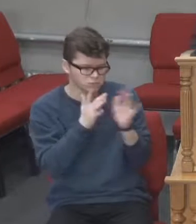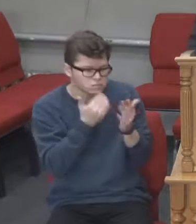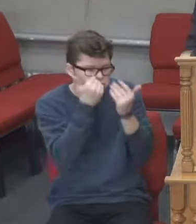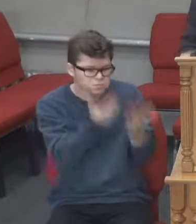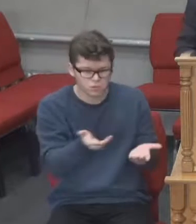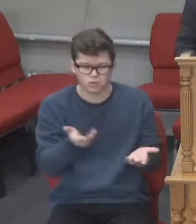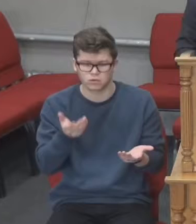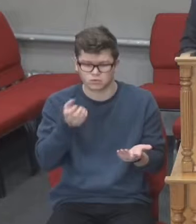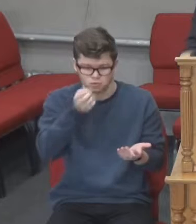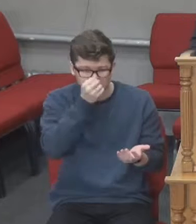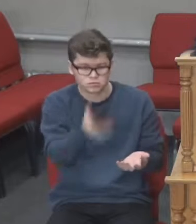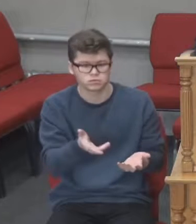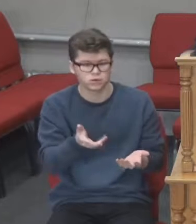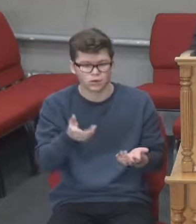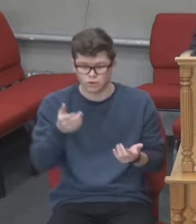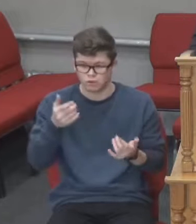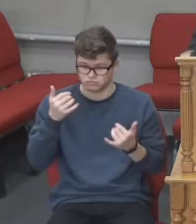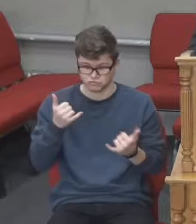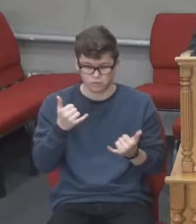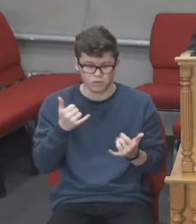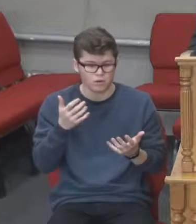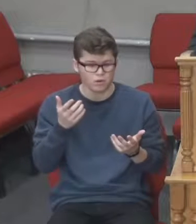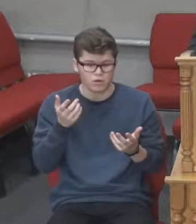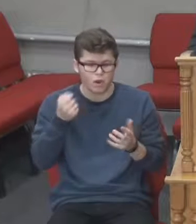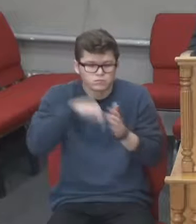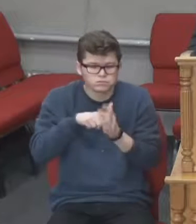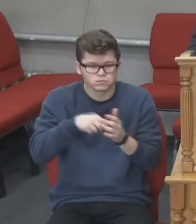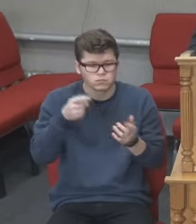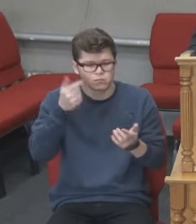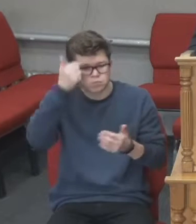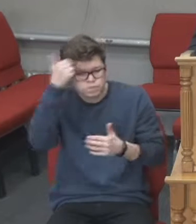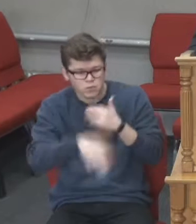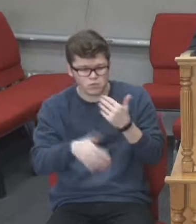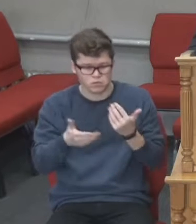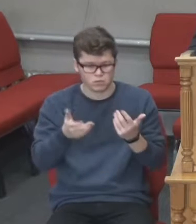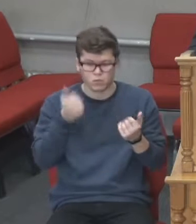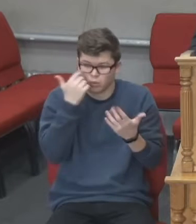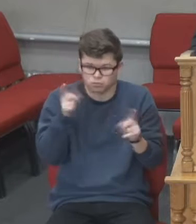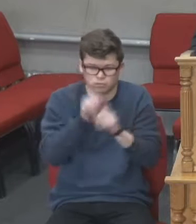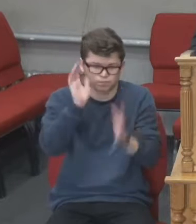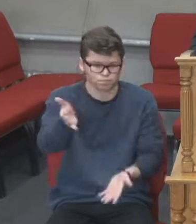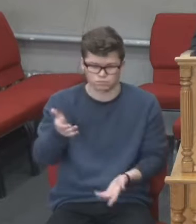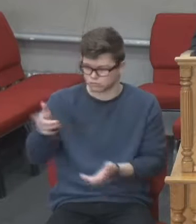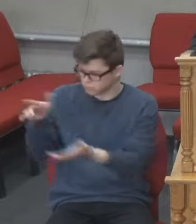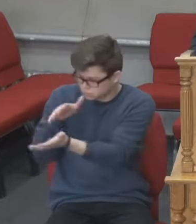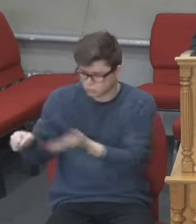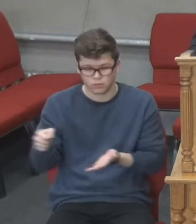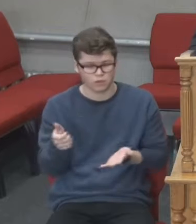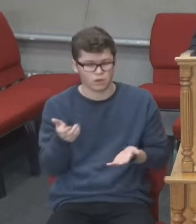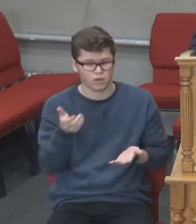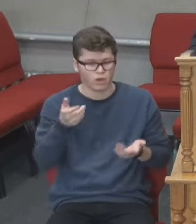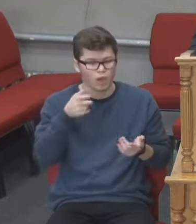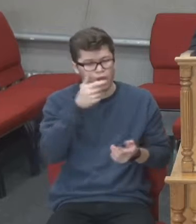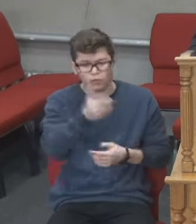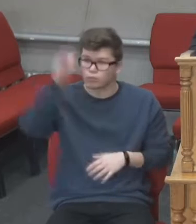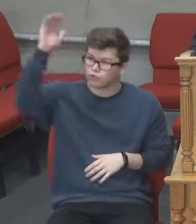його учні до нього самотньо і питали, скажи нам, коли станеться це, і яка буде ознака